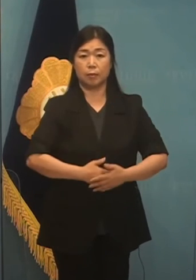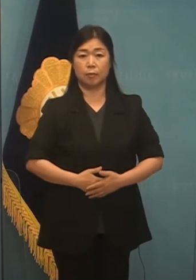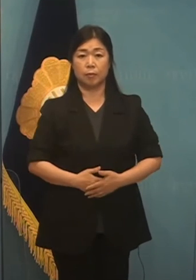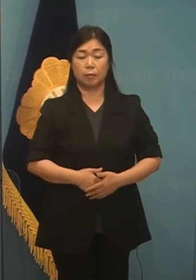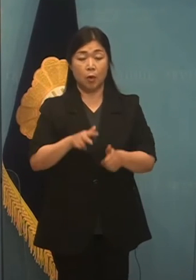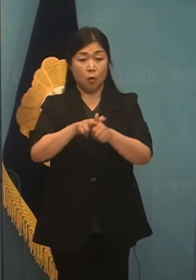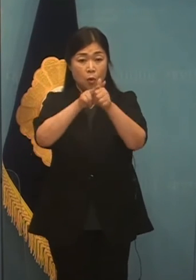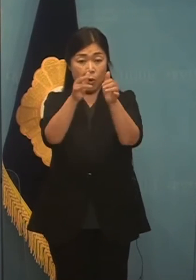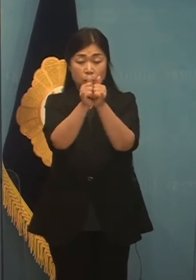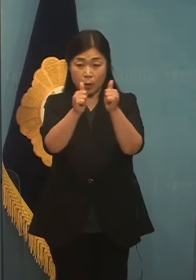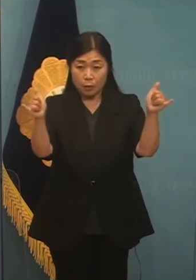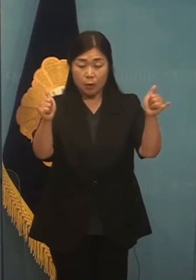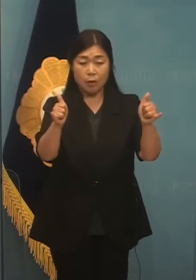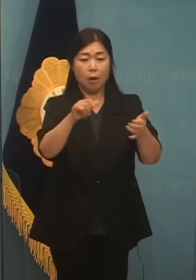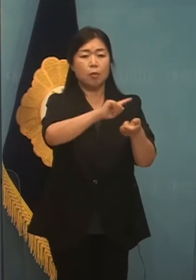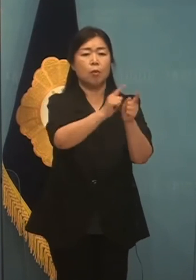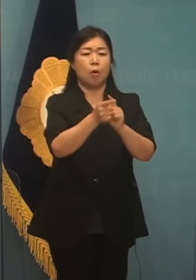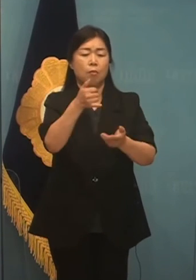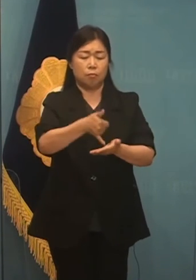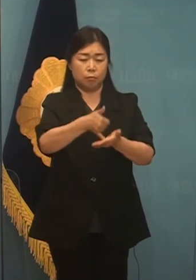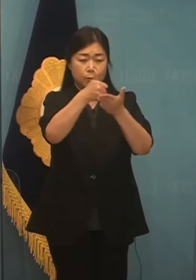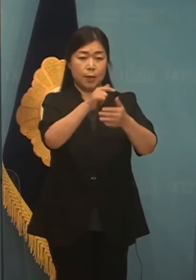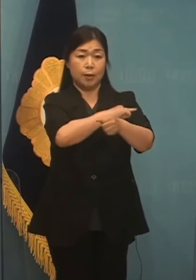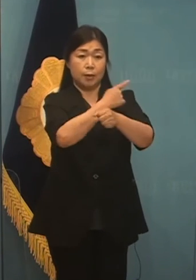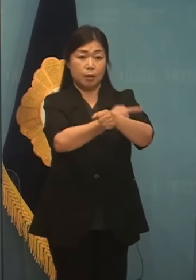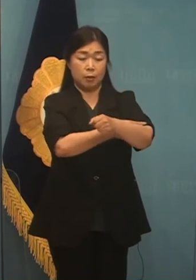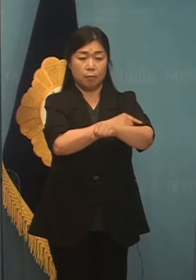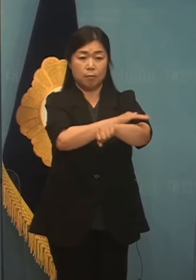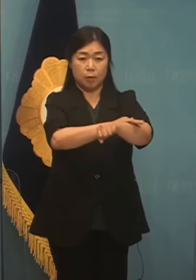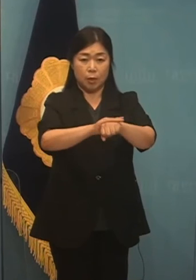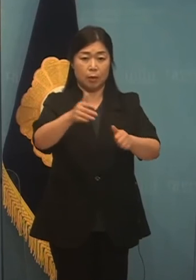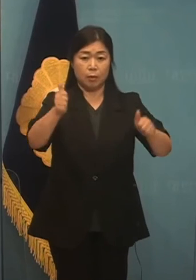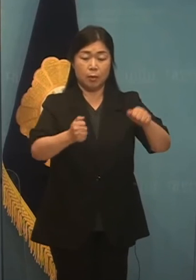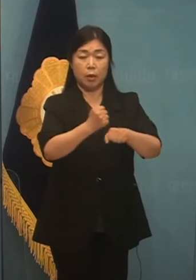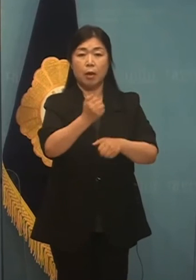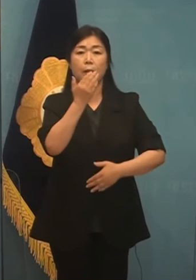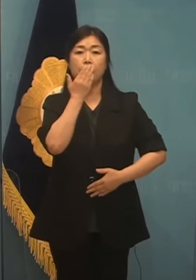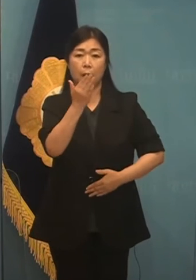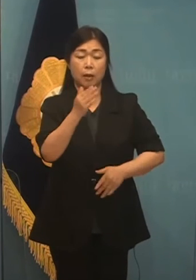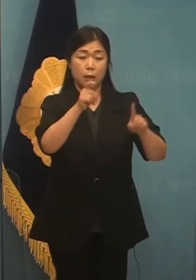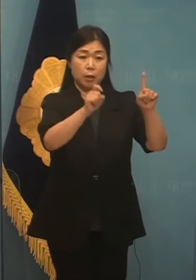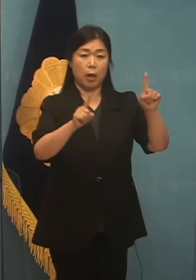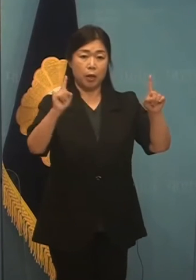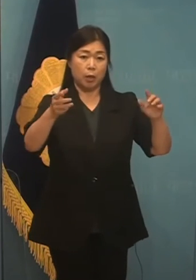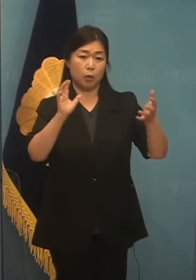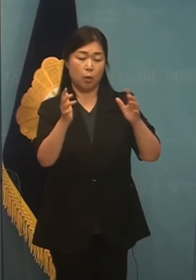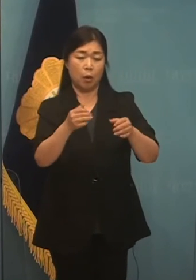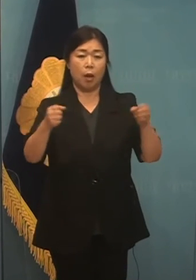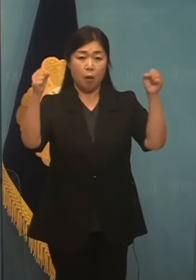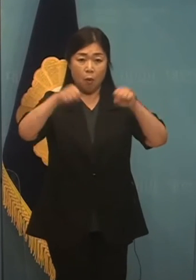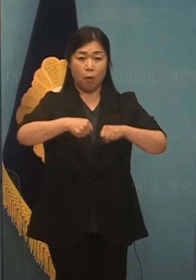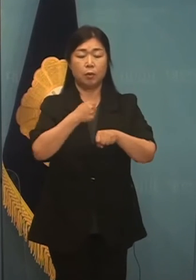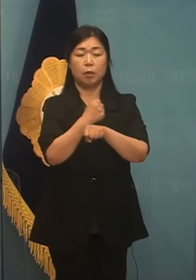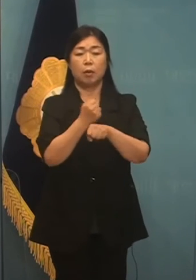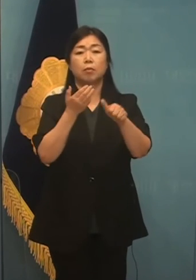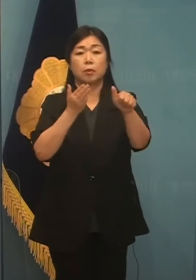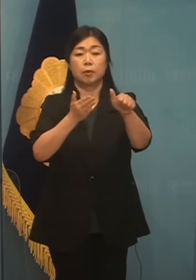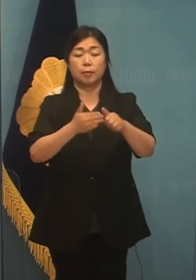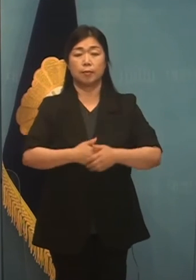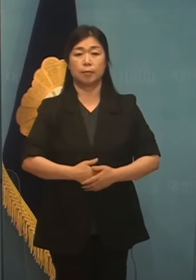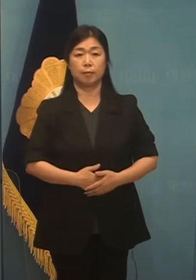후보들께서는 품격과 실력을 제대로 겨를 수 있는 1대1 토론에 응답해 주시기 바랍니다.